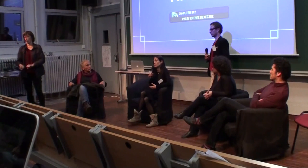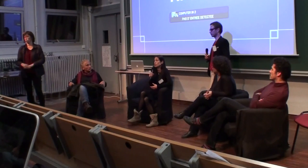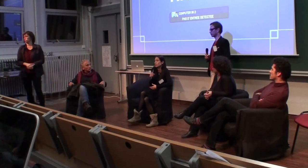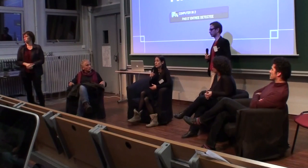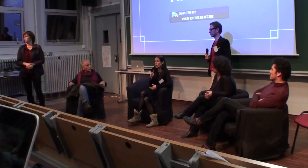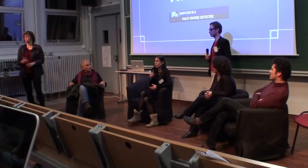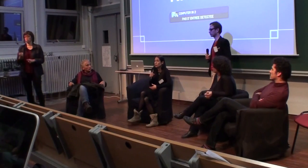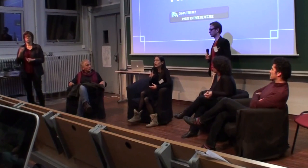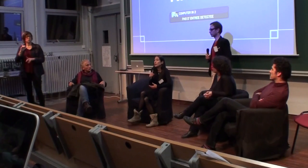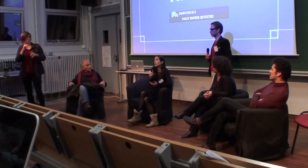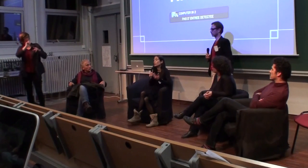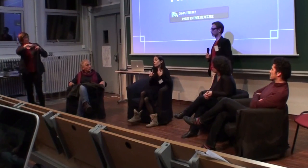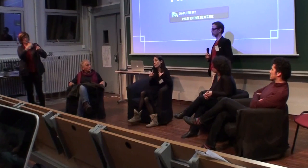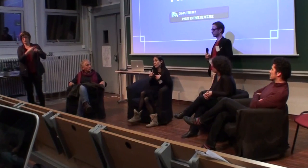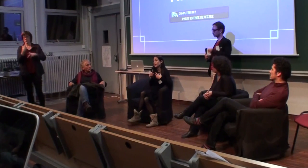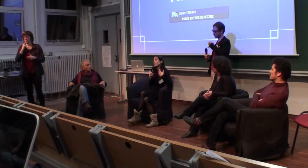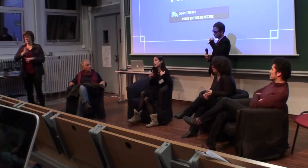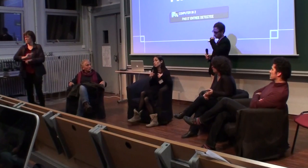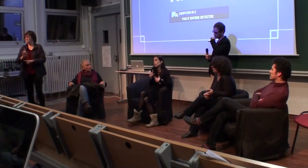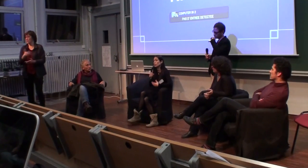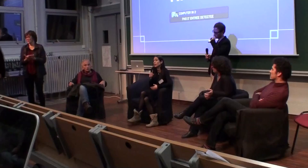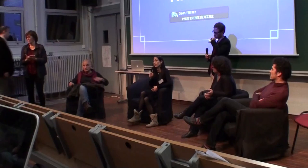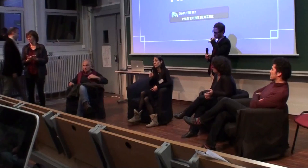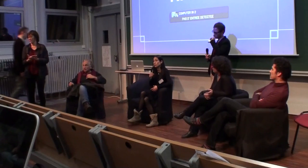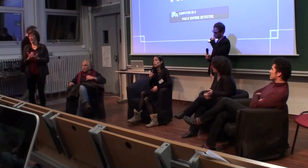c'est sûr qu ne veulent pas entendre, et donc, on voulait faire naître, justement, une réflexion